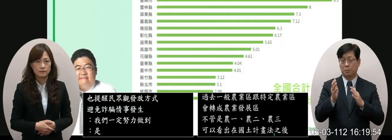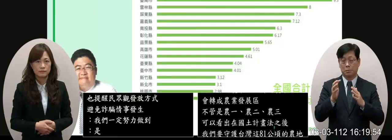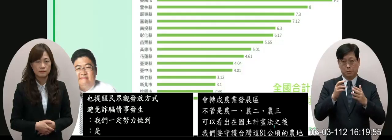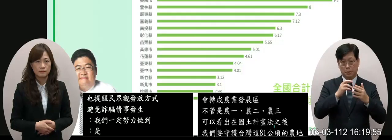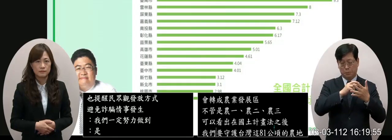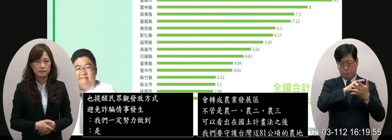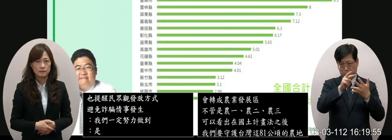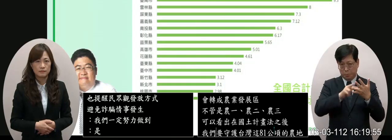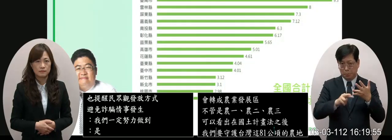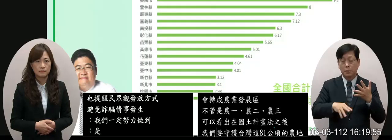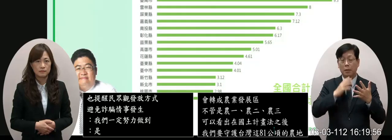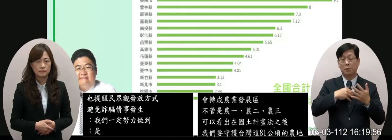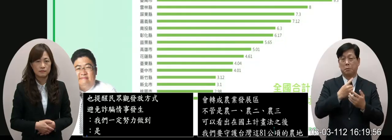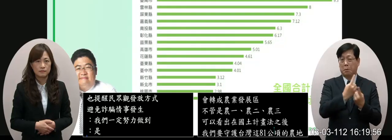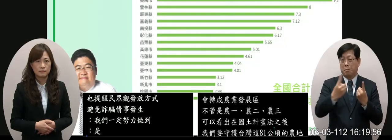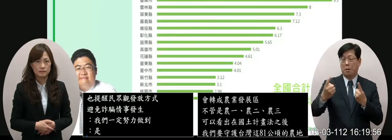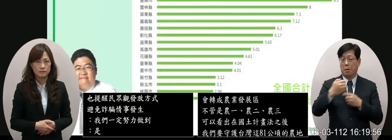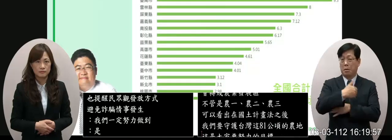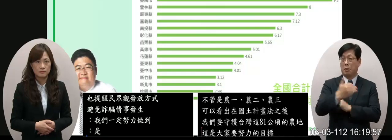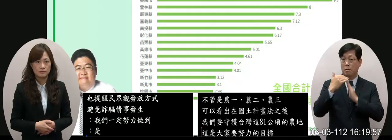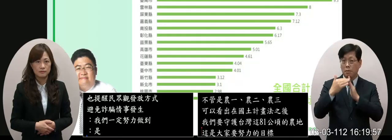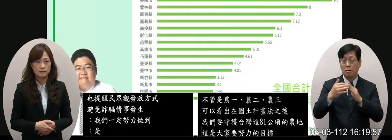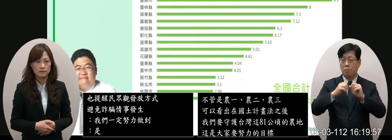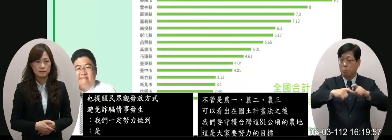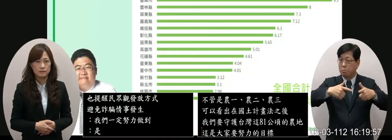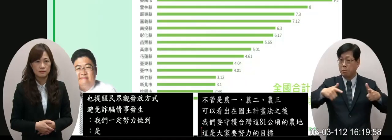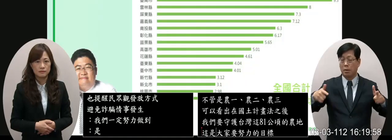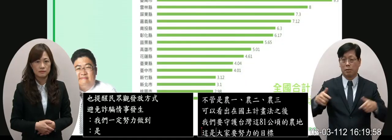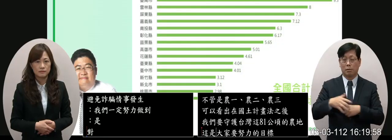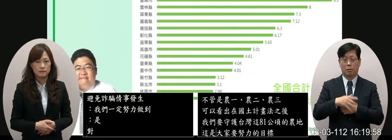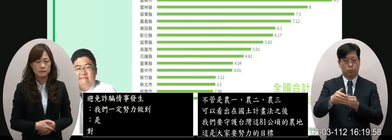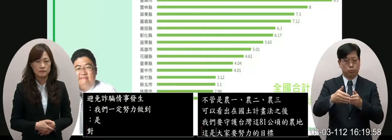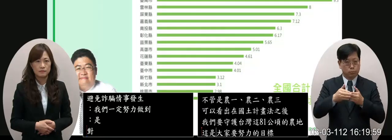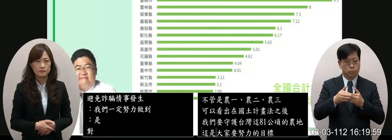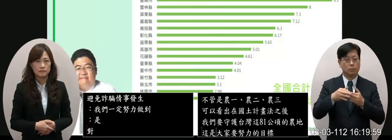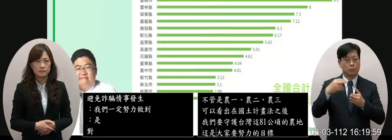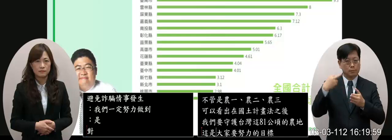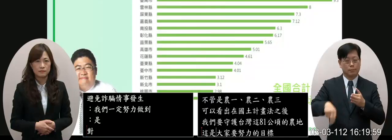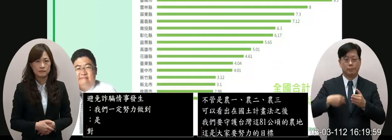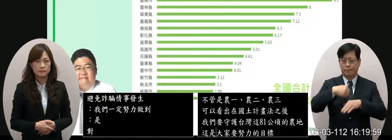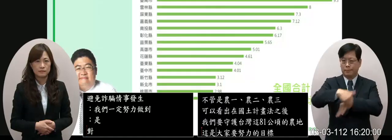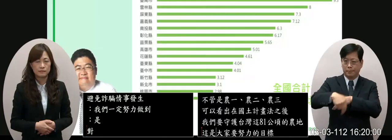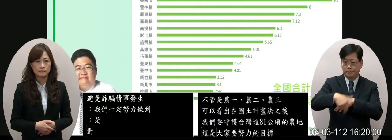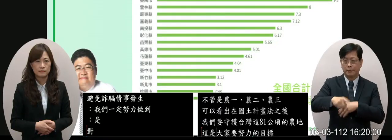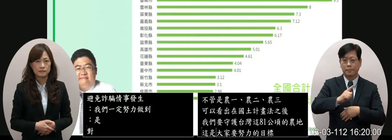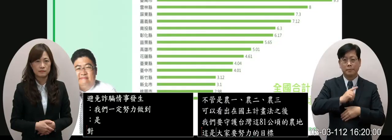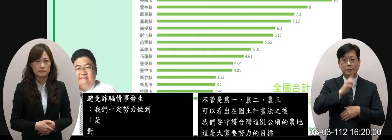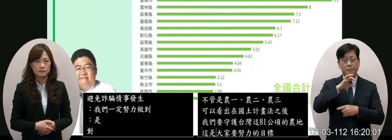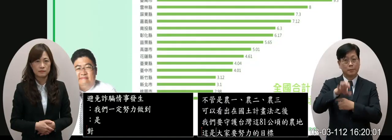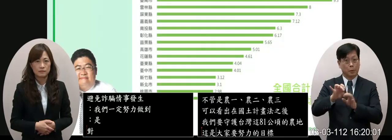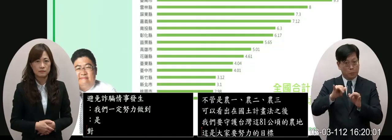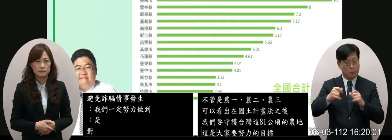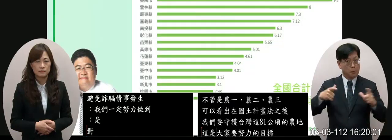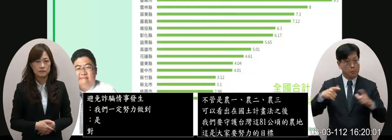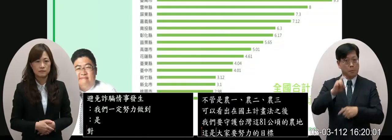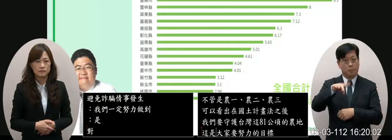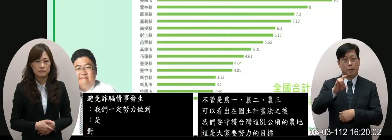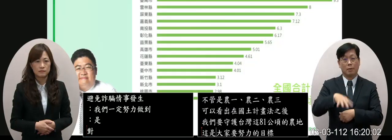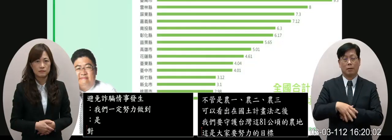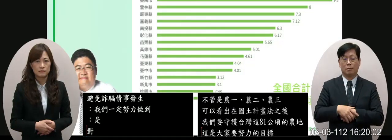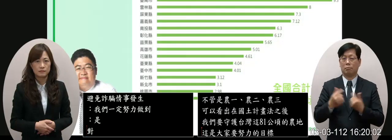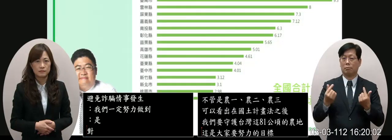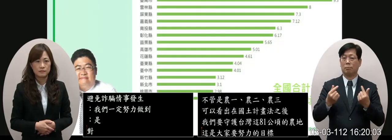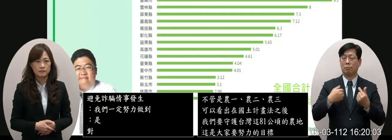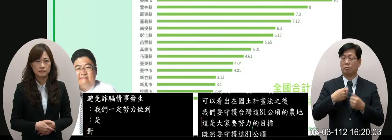每一個縣市它還是有不同的他們必須要去規劃好他們屬於農地的一個範圍所以